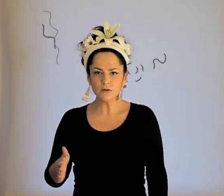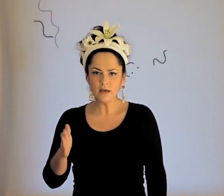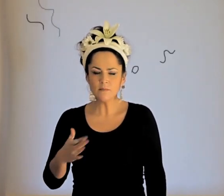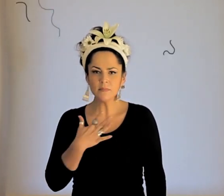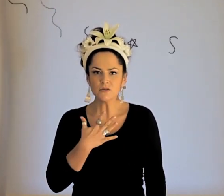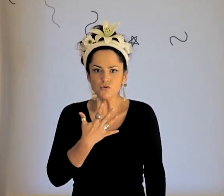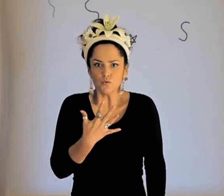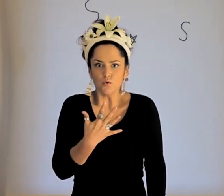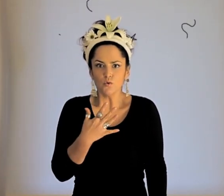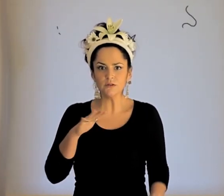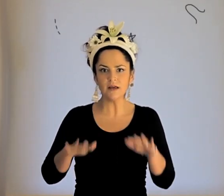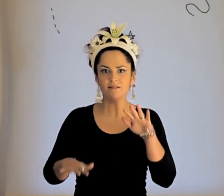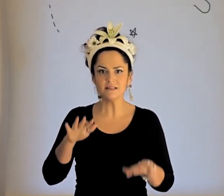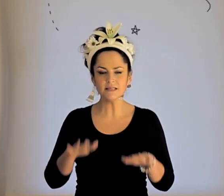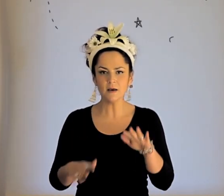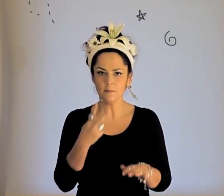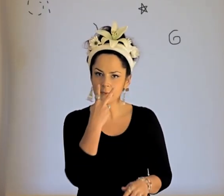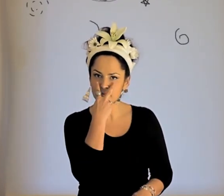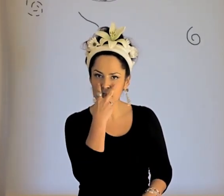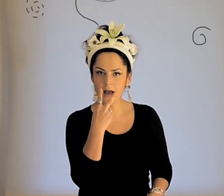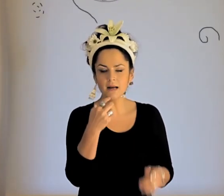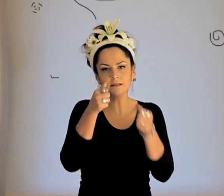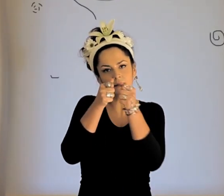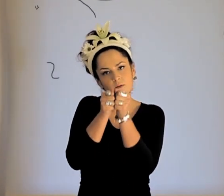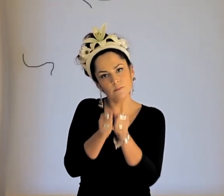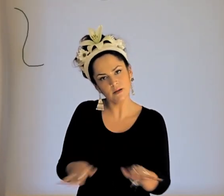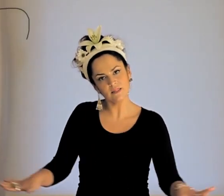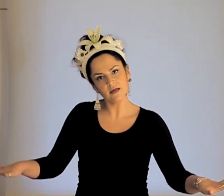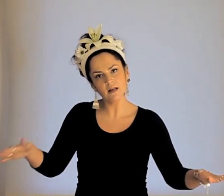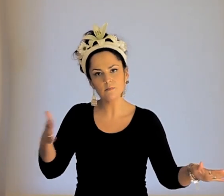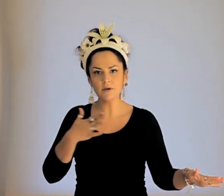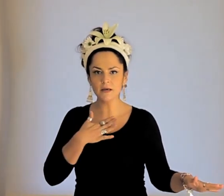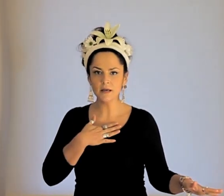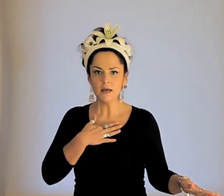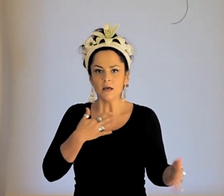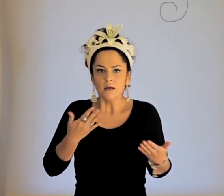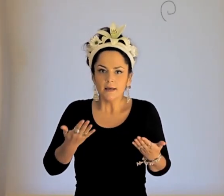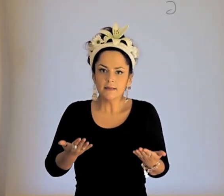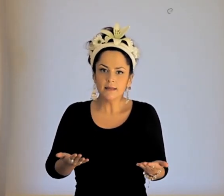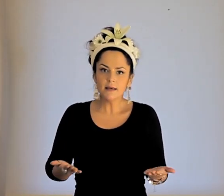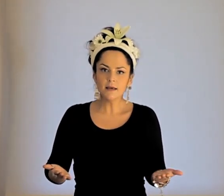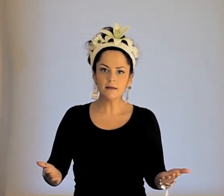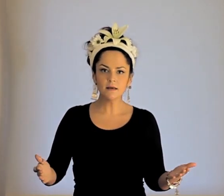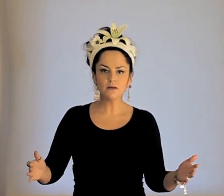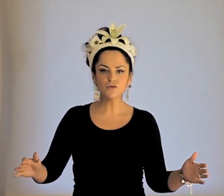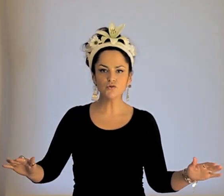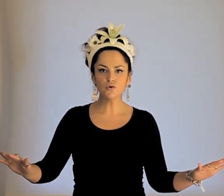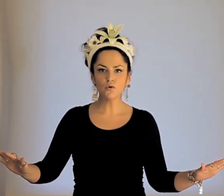aunque me asusta a veces mirarte y perderme en eso